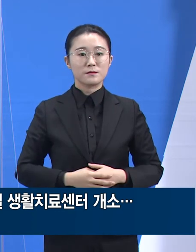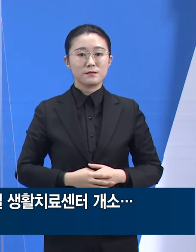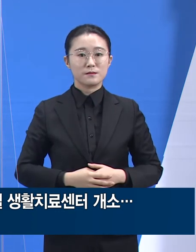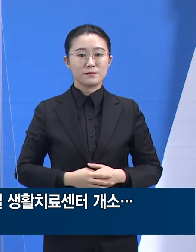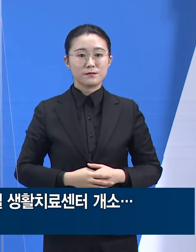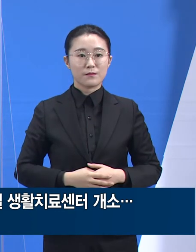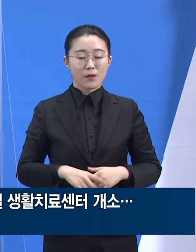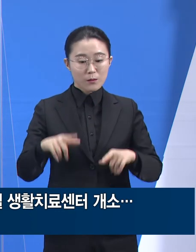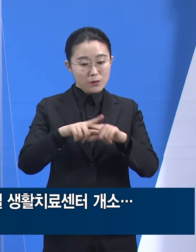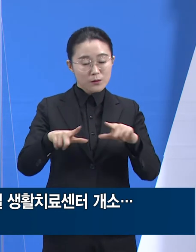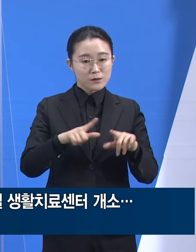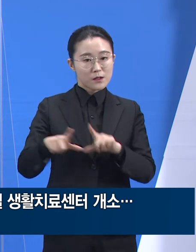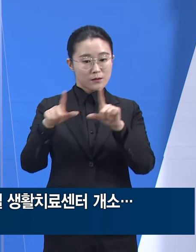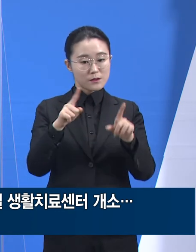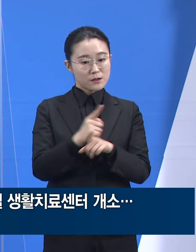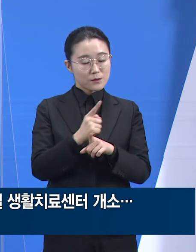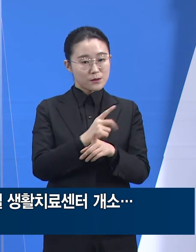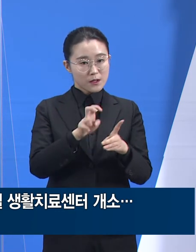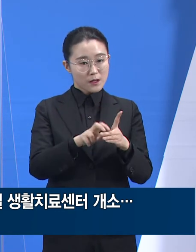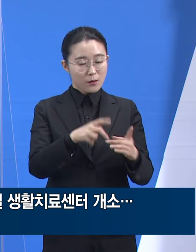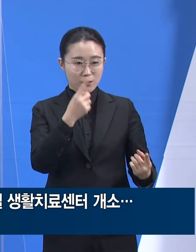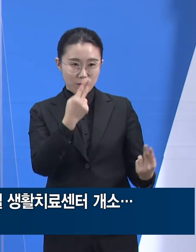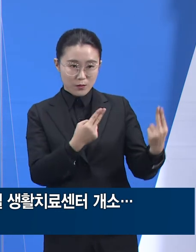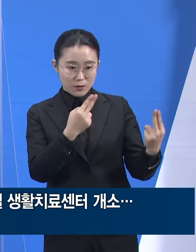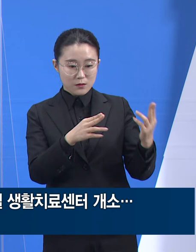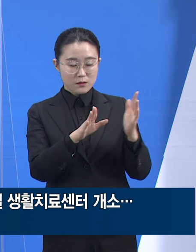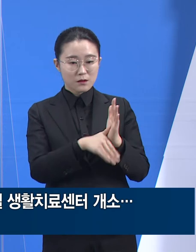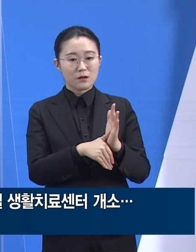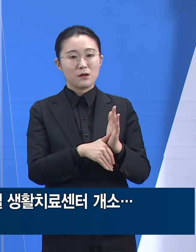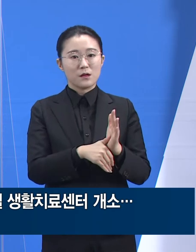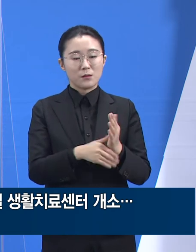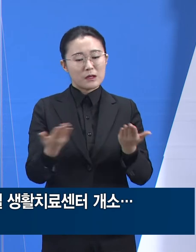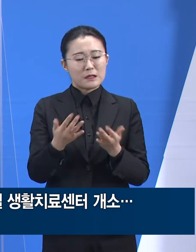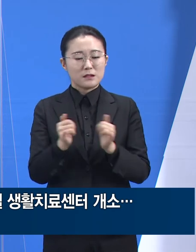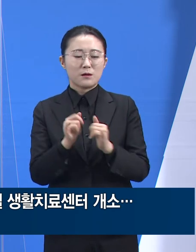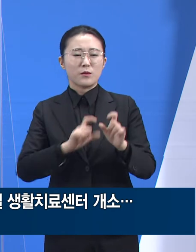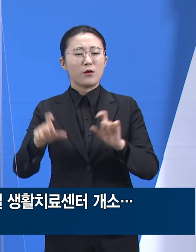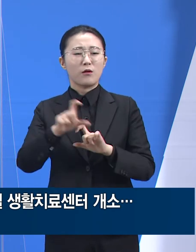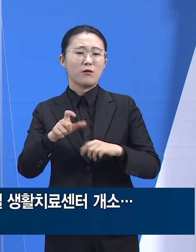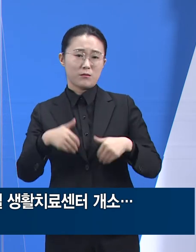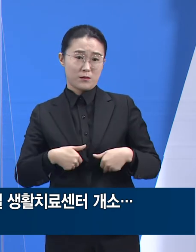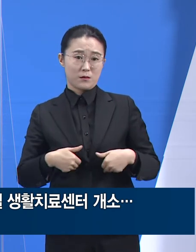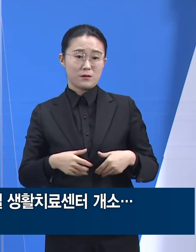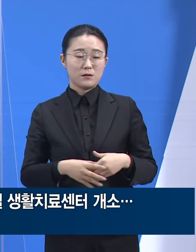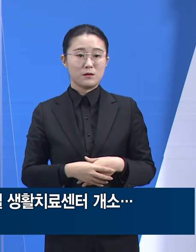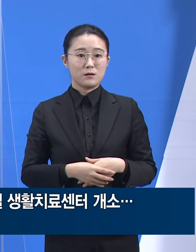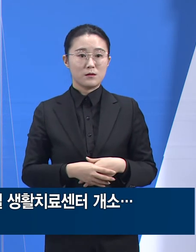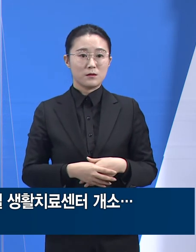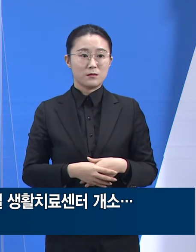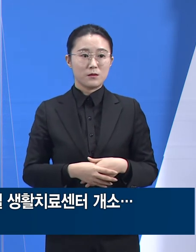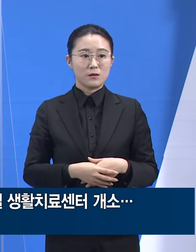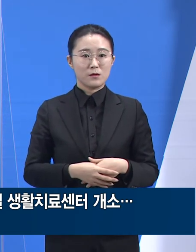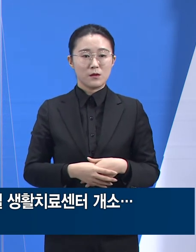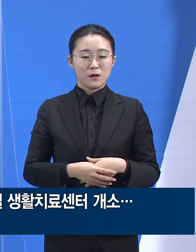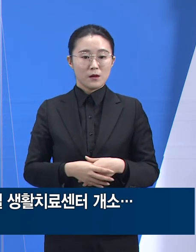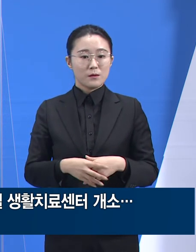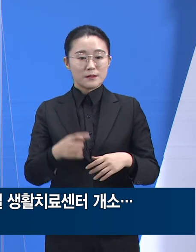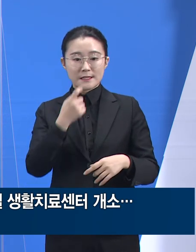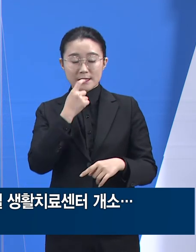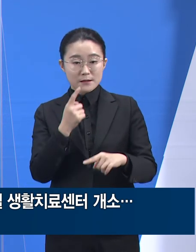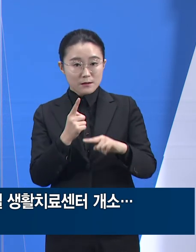일반생활치료센터 대비 훨씬 많은 숫자의 의사 간호사 인력이 필요합니다. 공중보건의사 군의관이 파견되었고